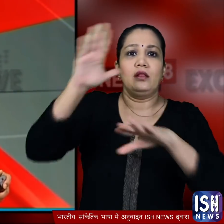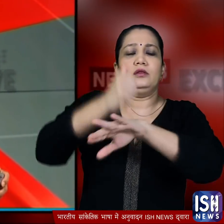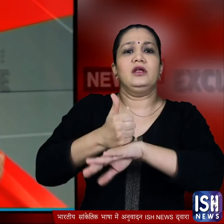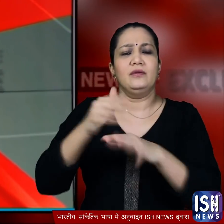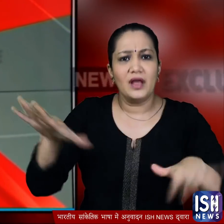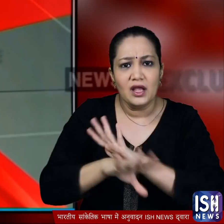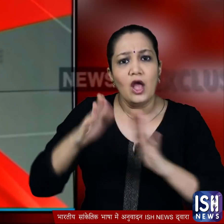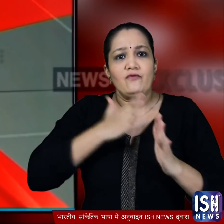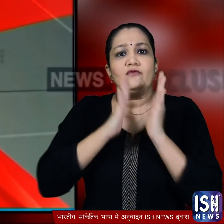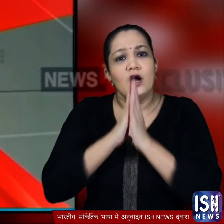गाओं आस्था के नाम पर भढ़ग गया